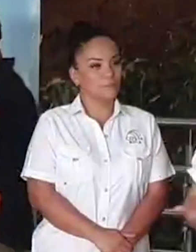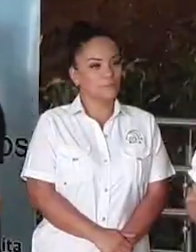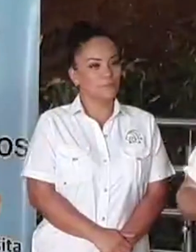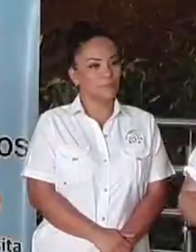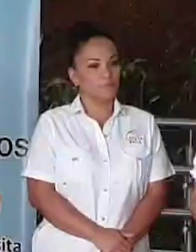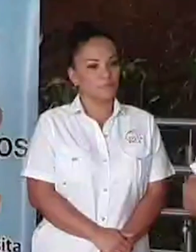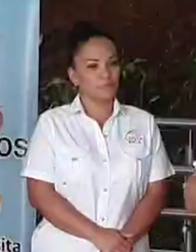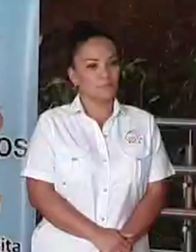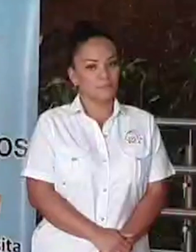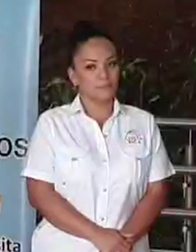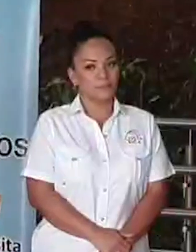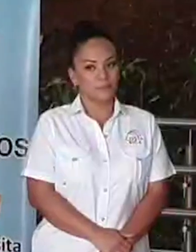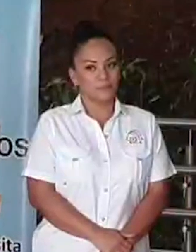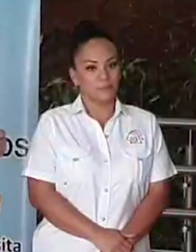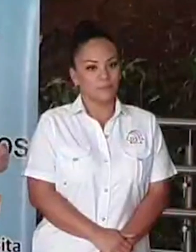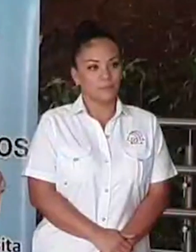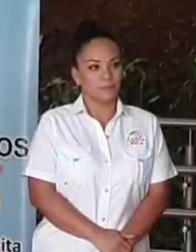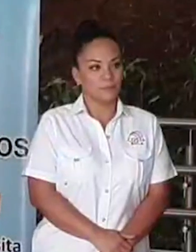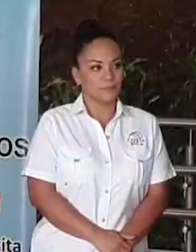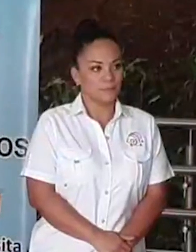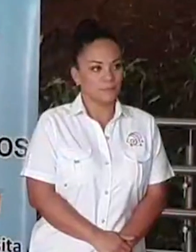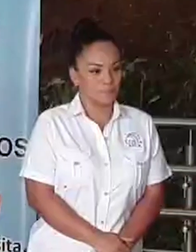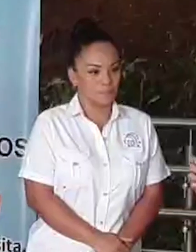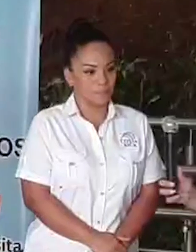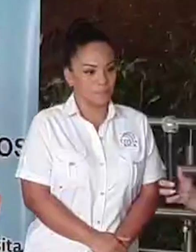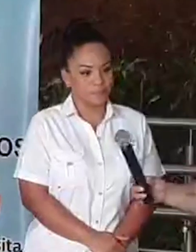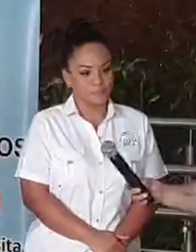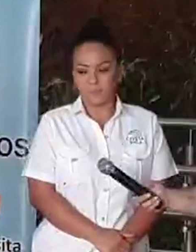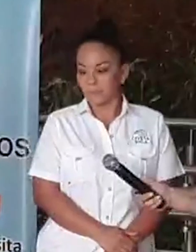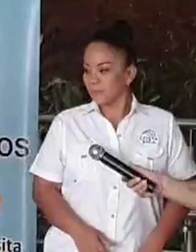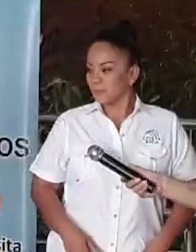sobre este recorrido que hizo en la carretera a San Carlos.